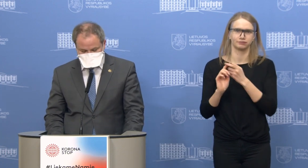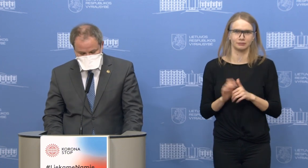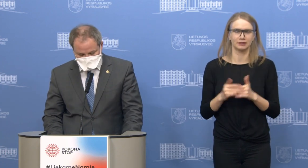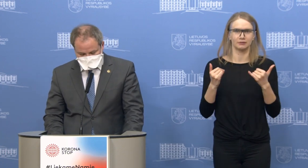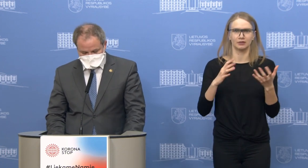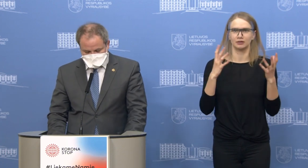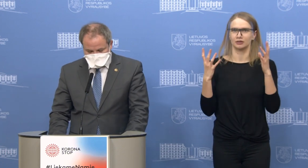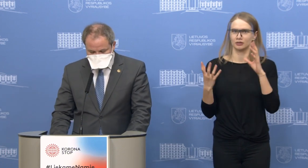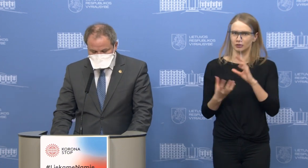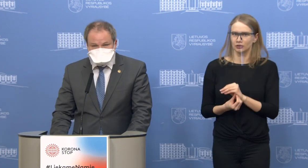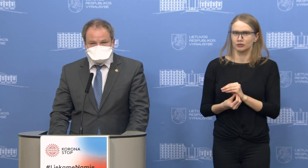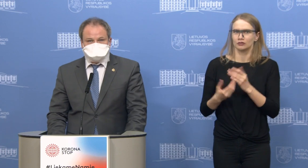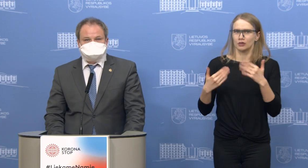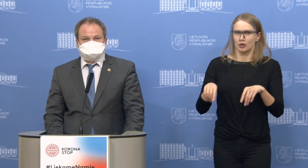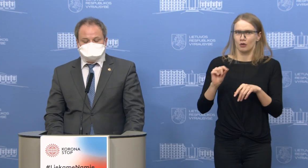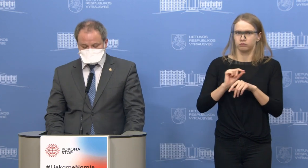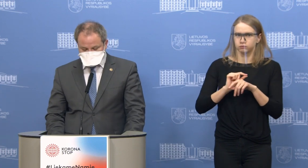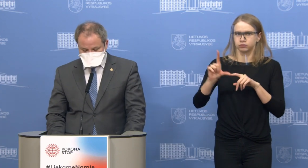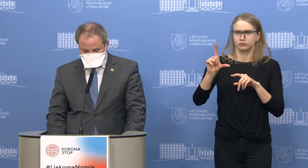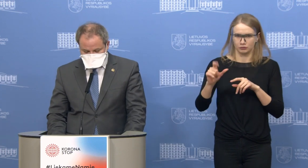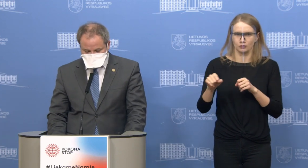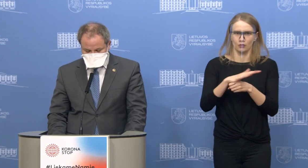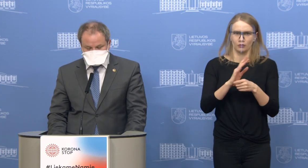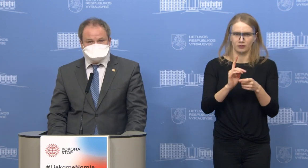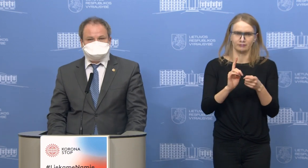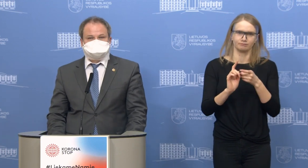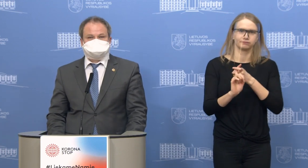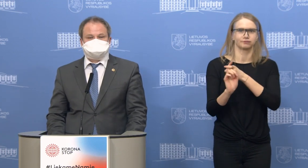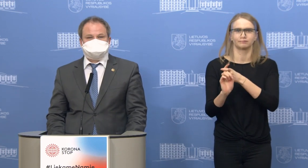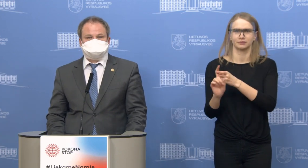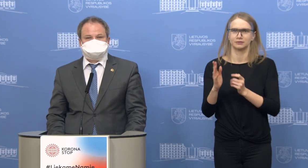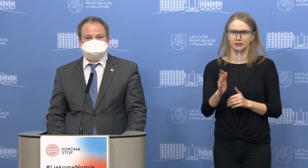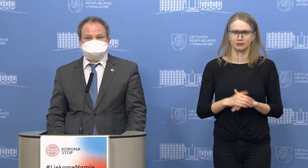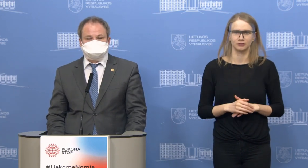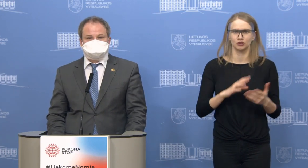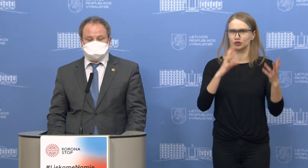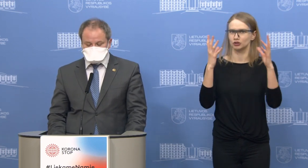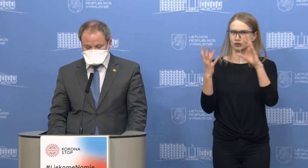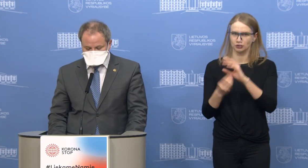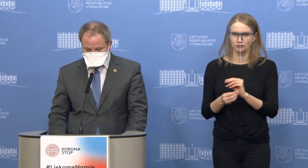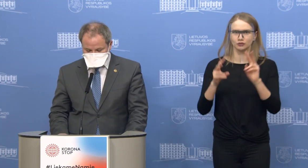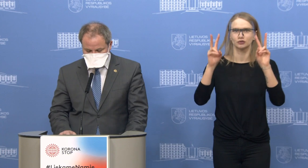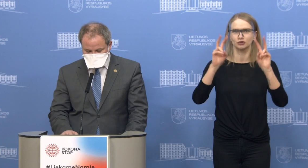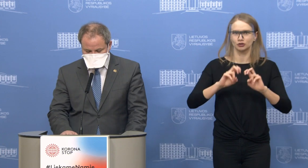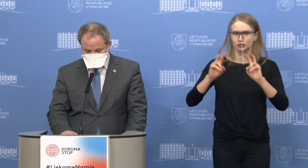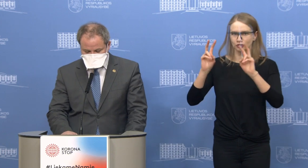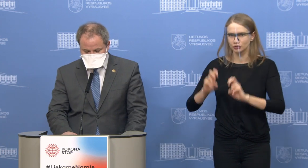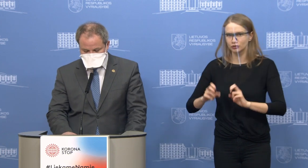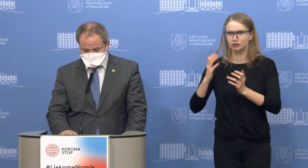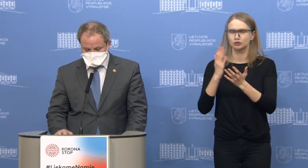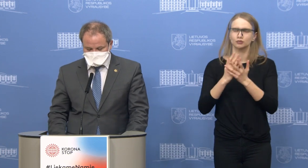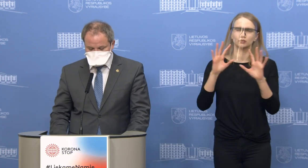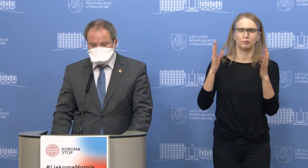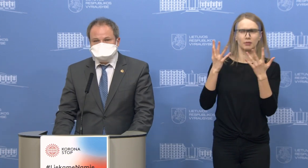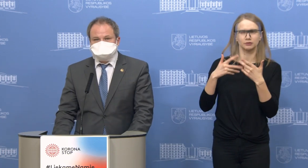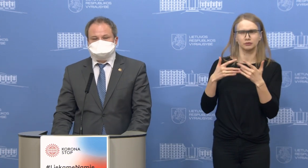atvejų. Iš viso Lietuvoje yra ištirta 30108 mėginiai. Tai, jeigu padalintume,